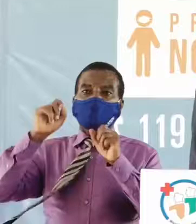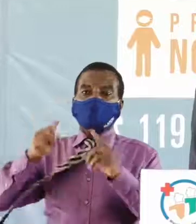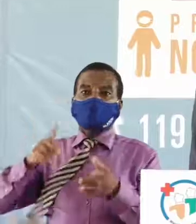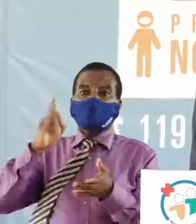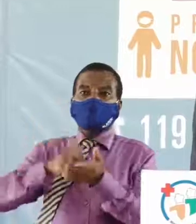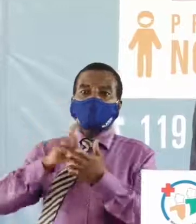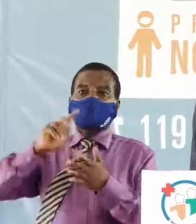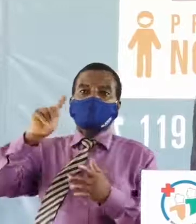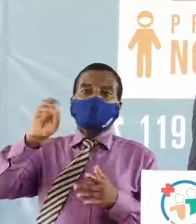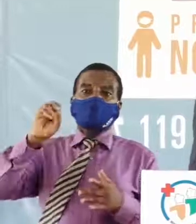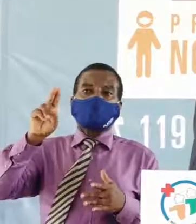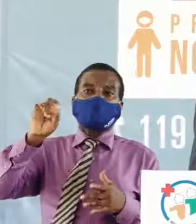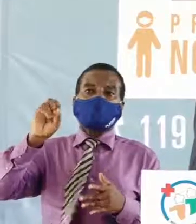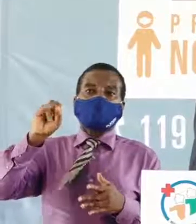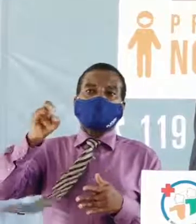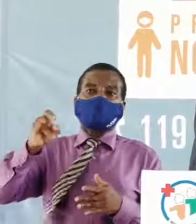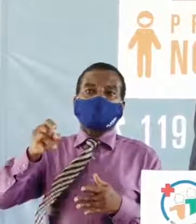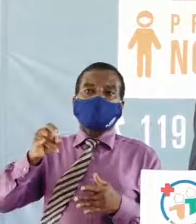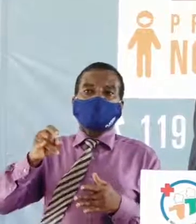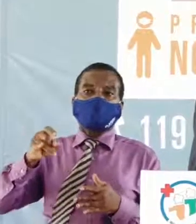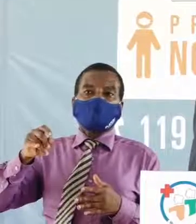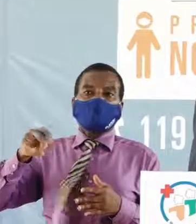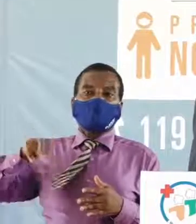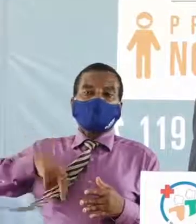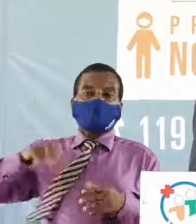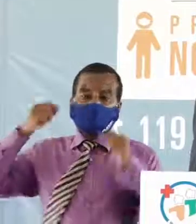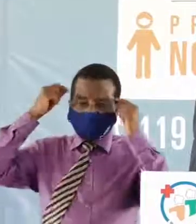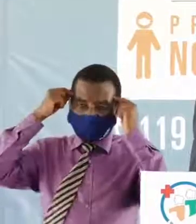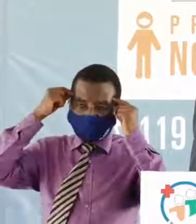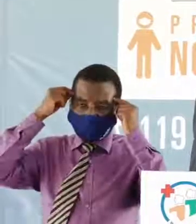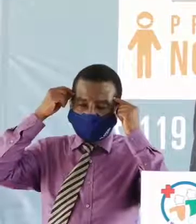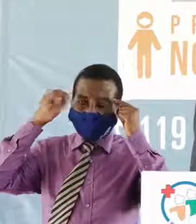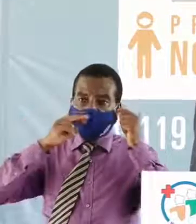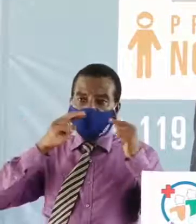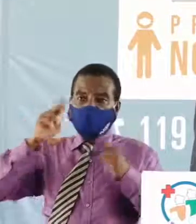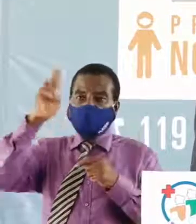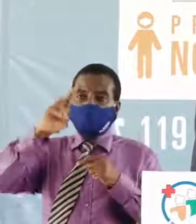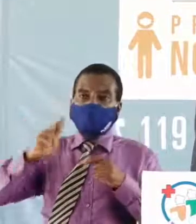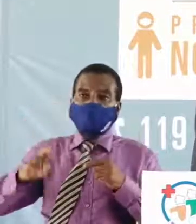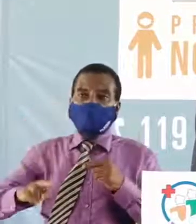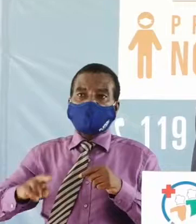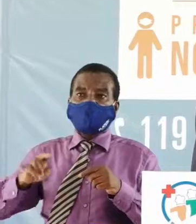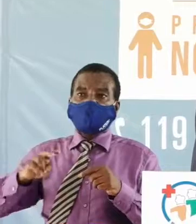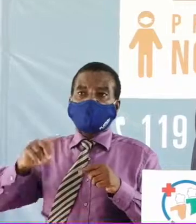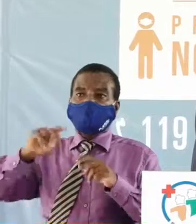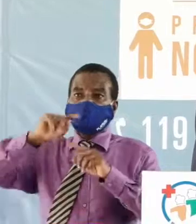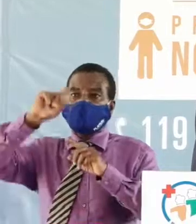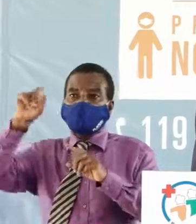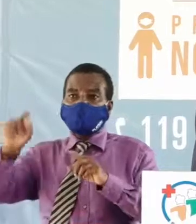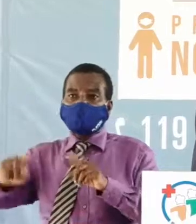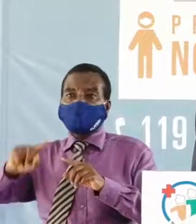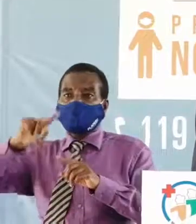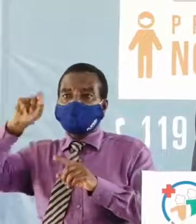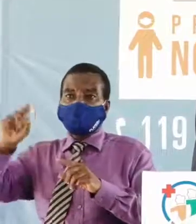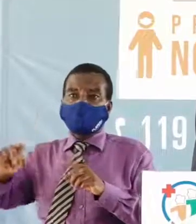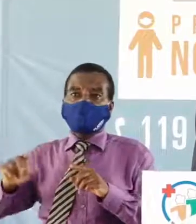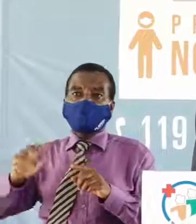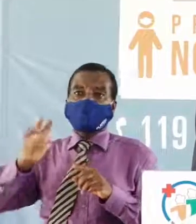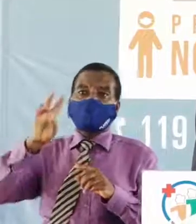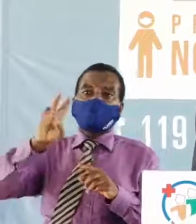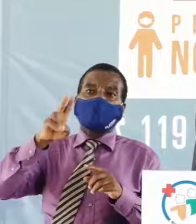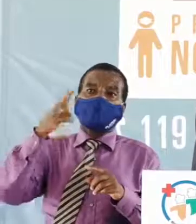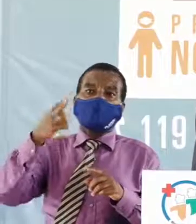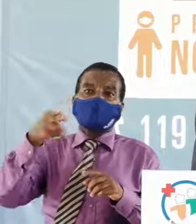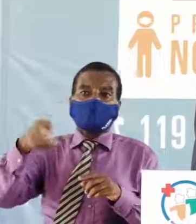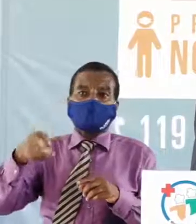Dr Kwasi Dr Kwasi notre préoccupation ce sont les résultats des tests vous avez dit c'est 72 heures on peut